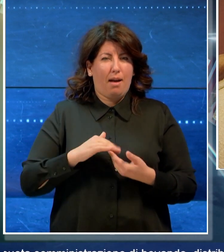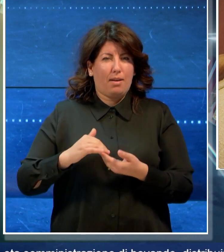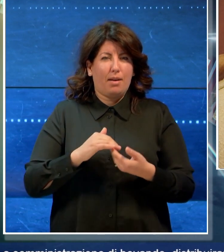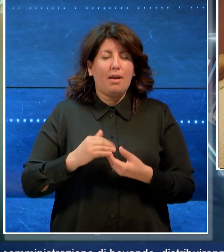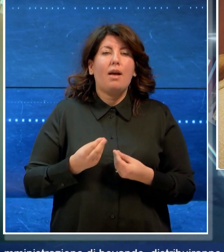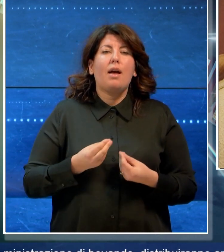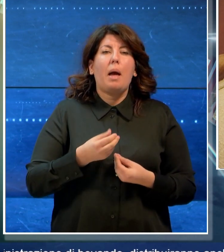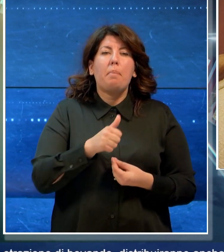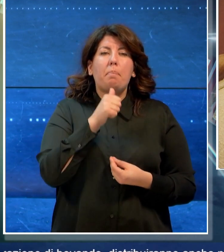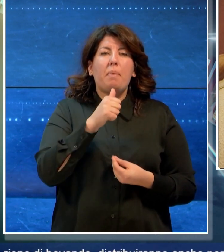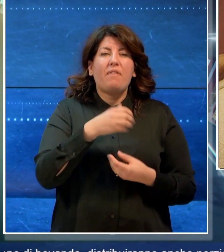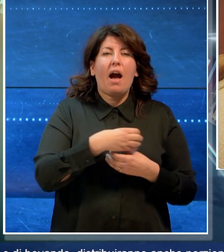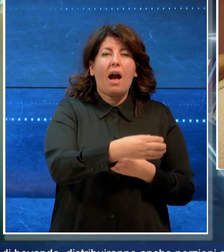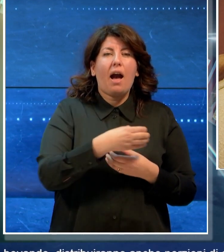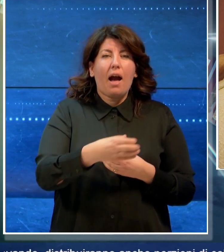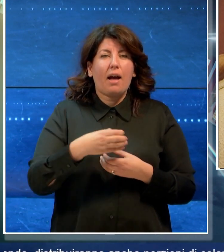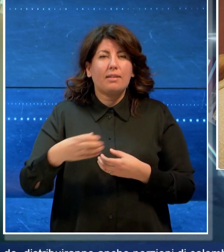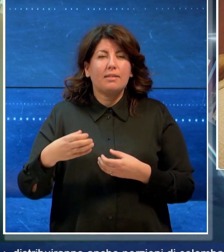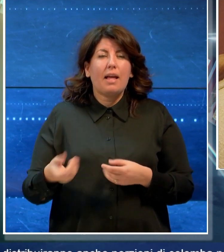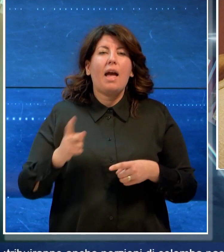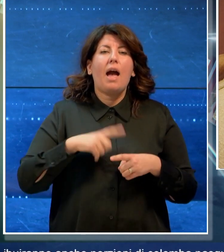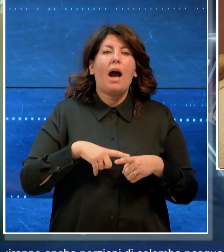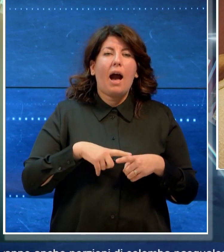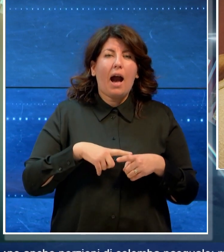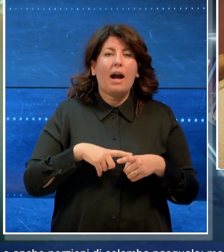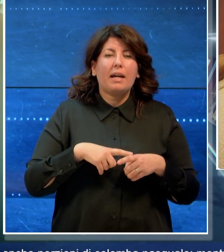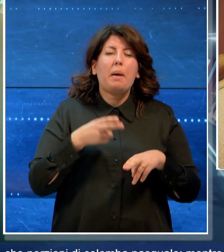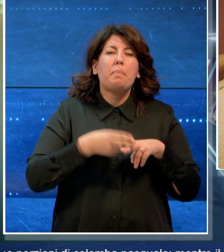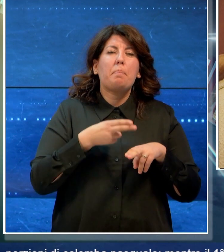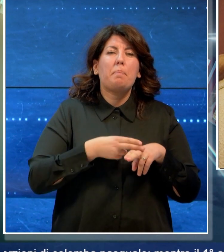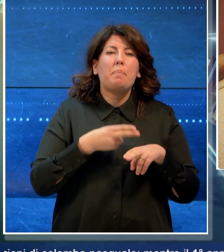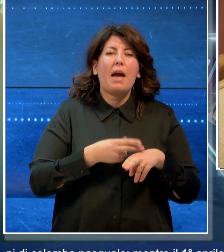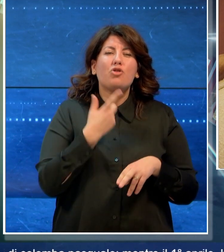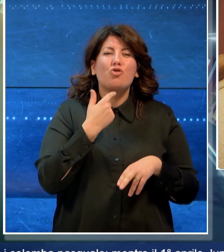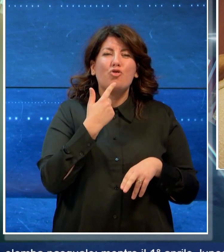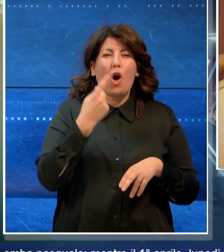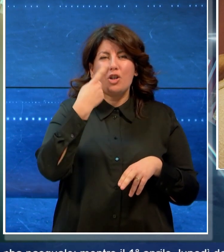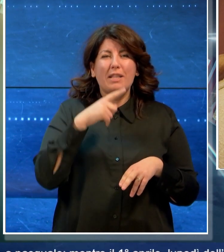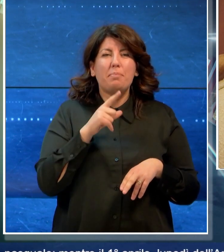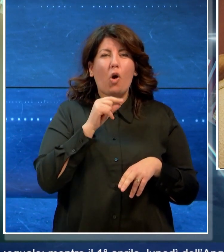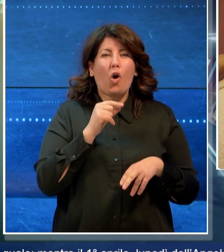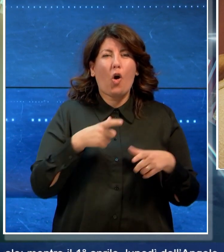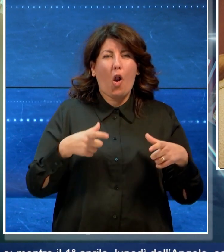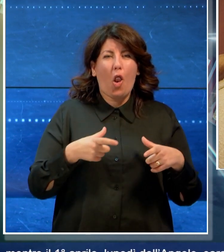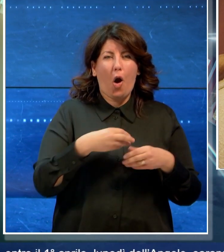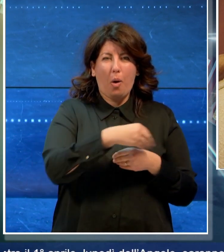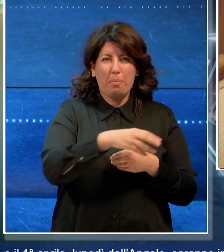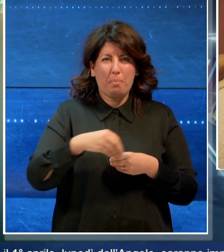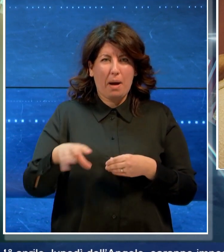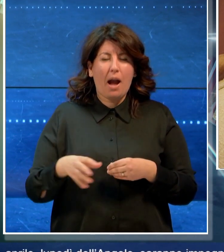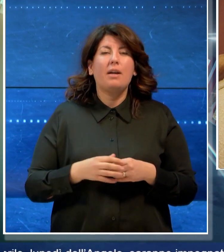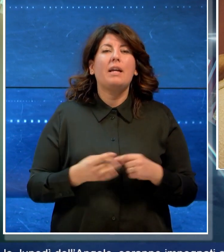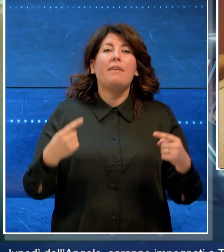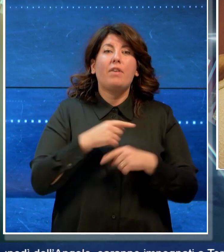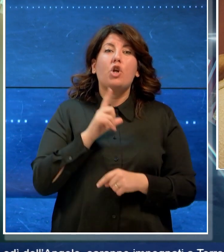distribuiranno anche porzioni di colomba, mentre il primo aprile, lunedì dell'Angelo,